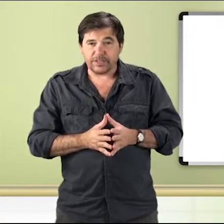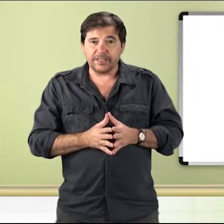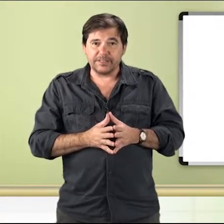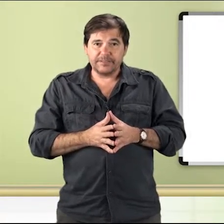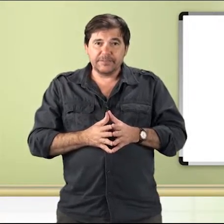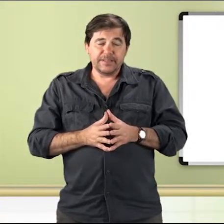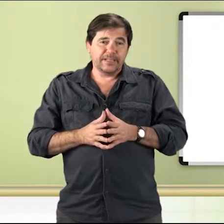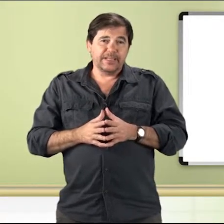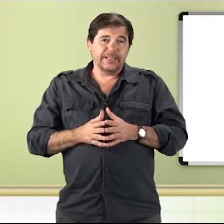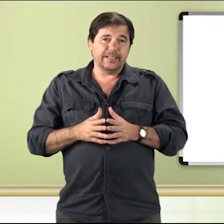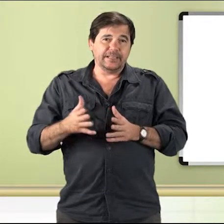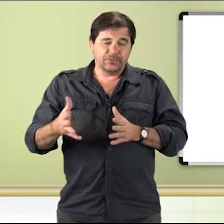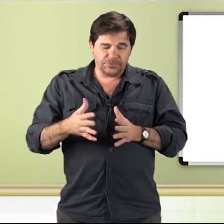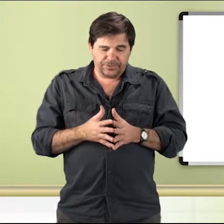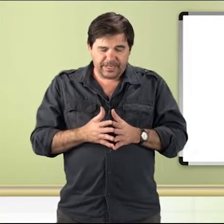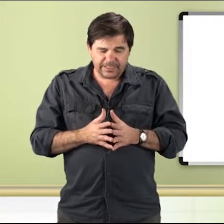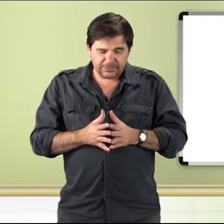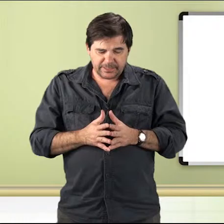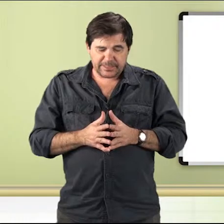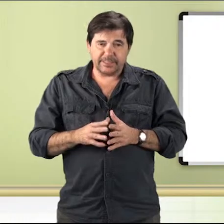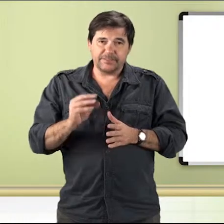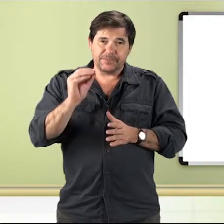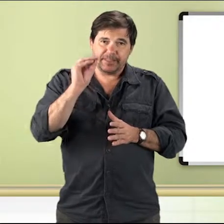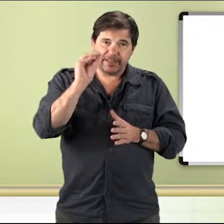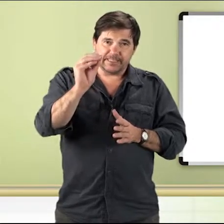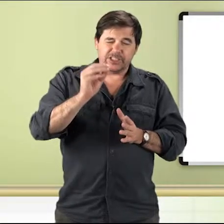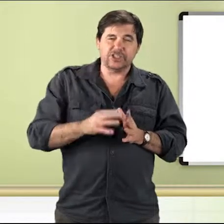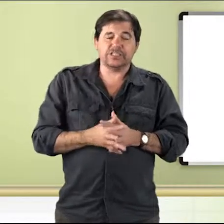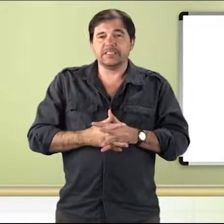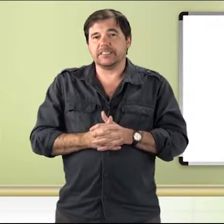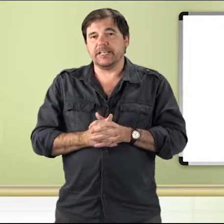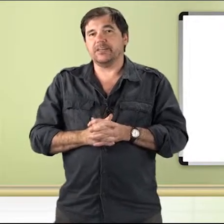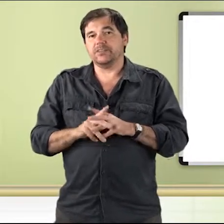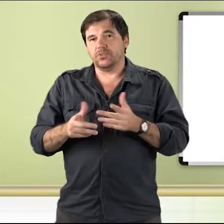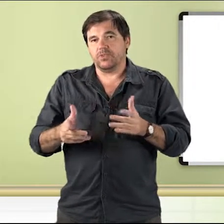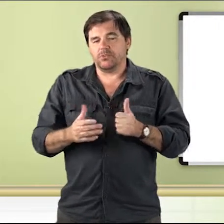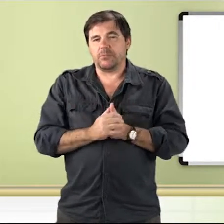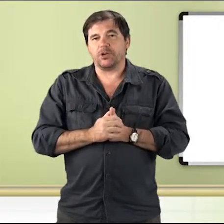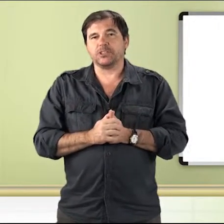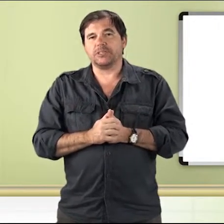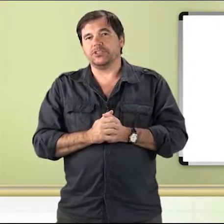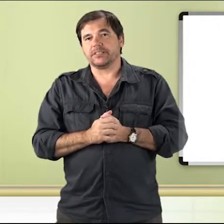ok? Então, finalizamos aqui essas dicas e até uma próxima dica.